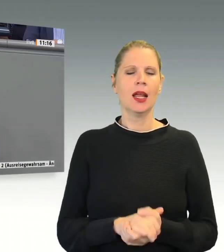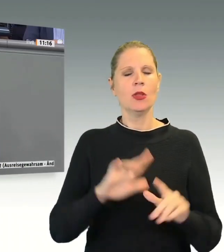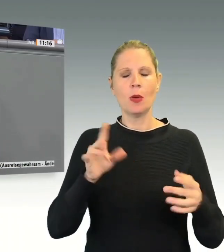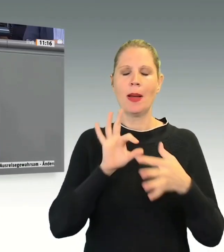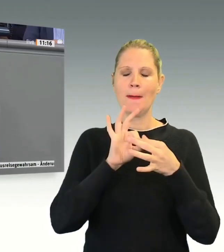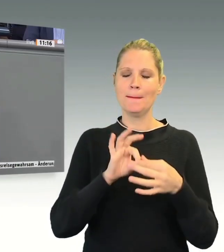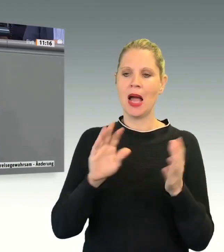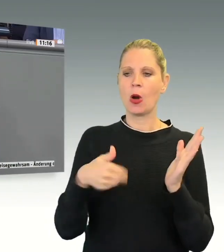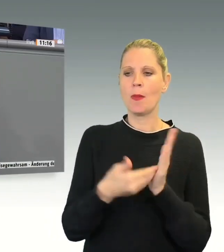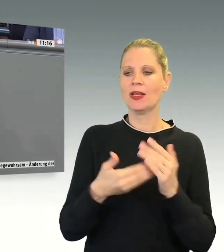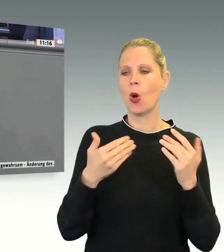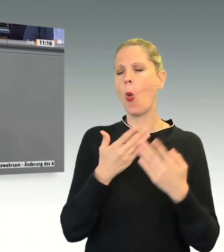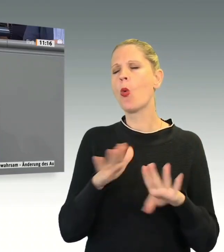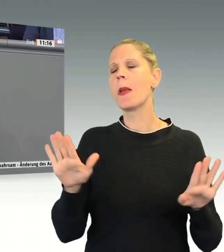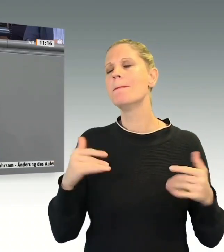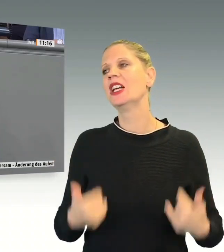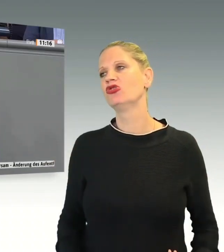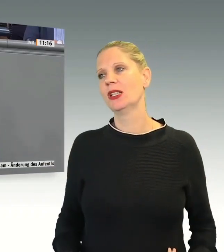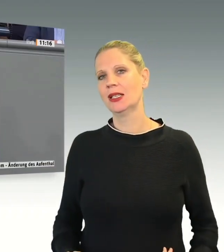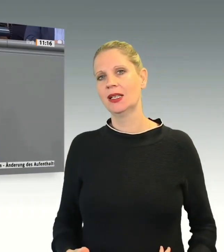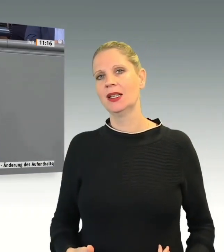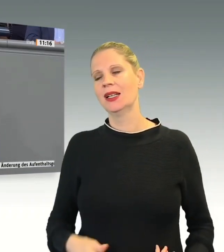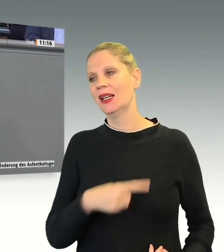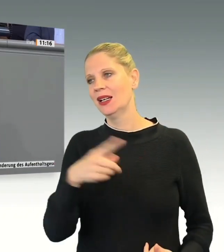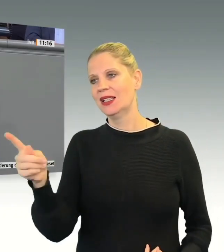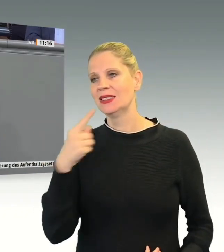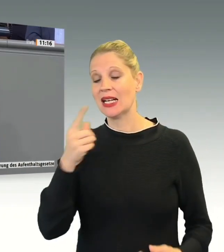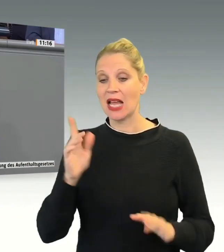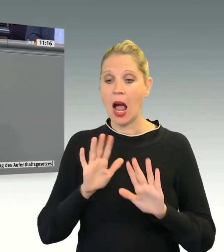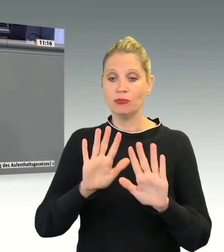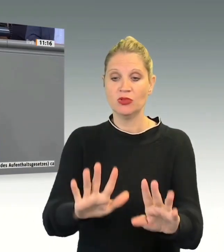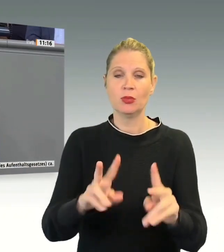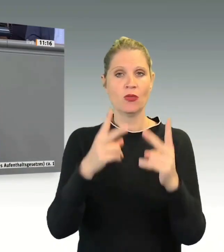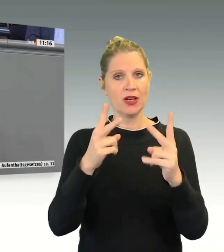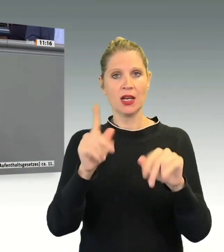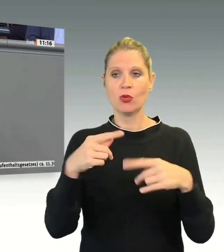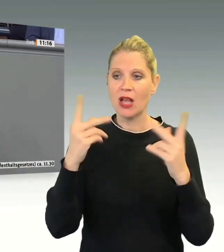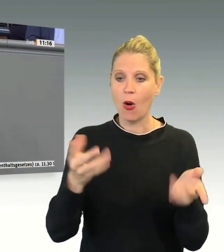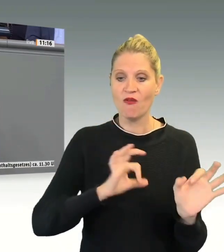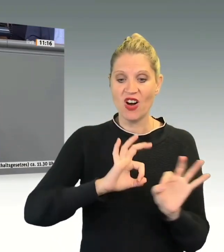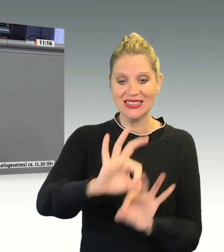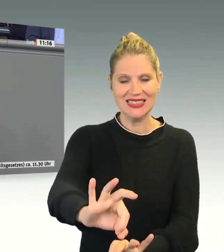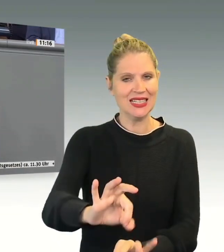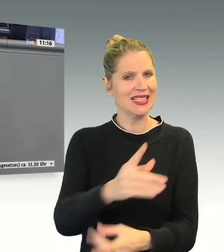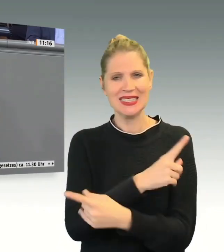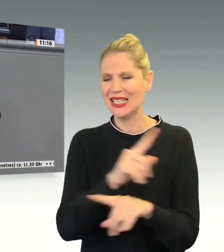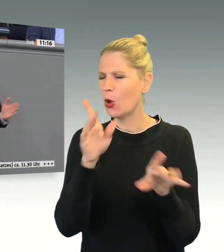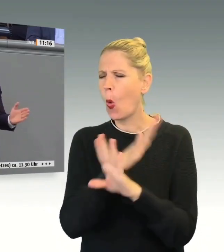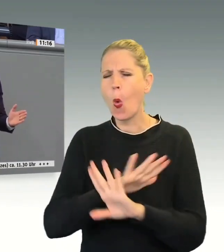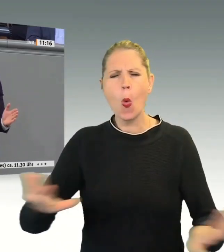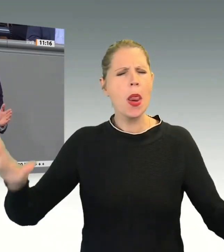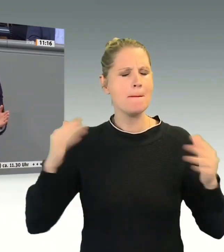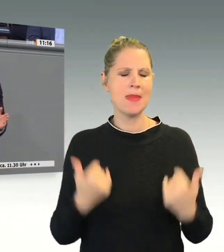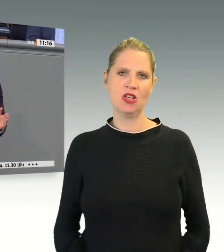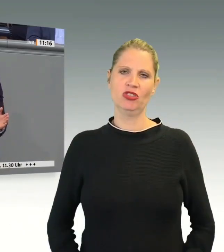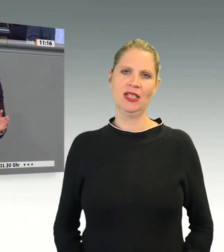Abschiebungen besteht und die auch vollziehen will, der ist eben nicht unmenschlich, weil, meine Damen, meine Herren, das Gegenteil